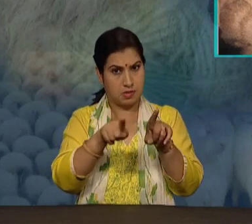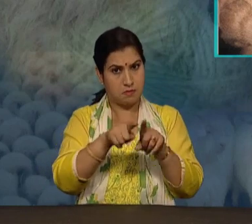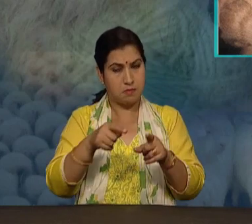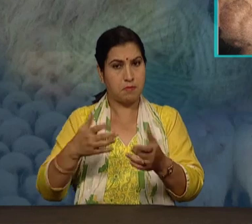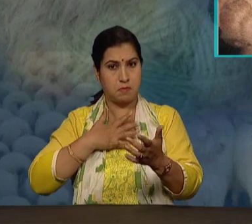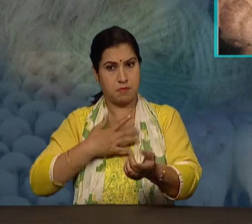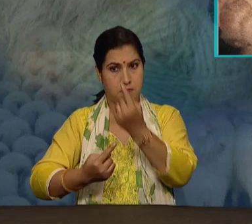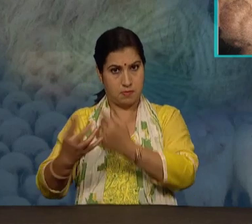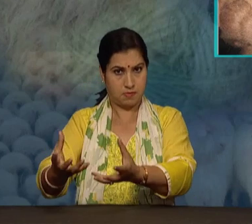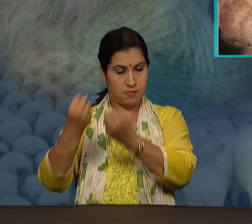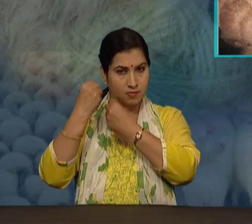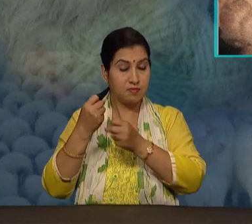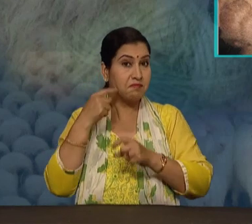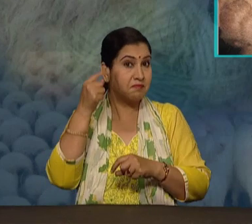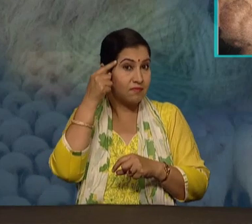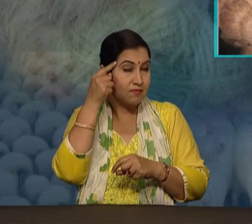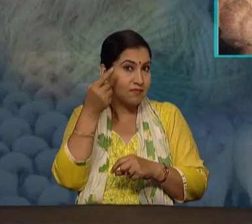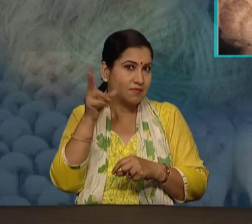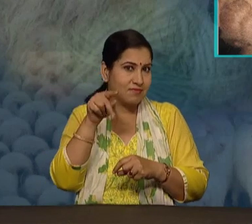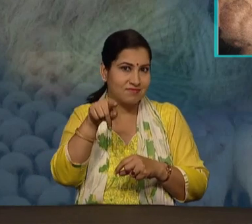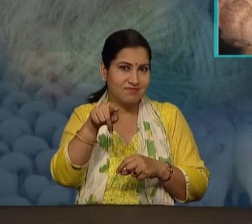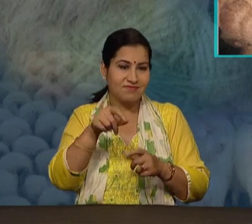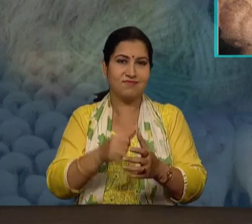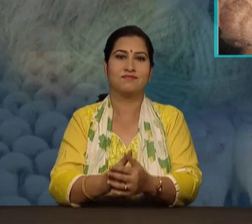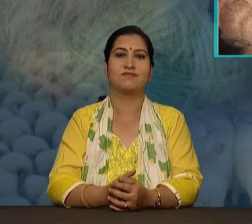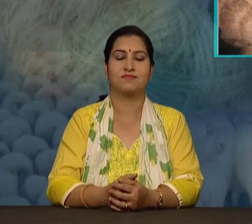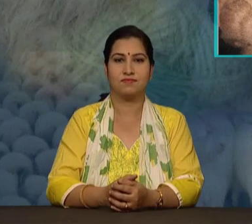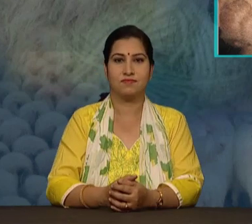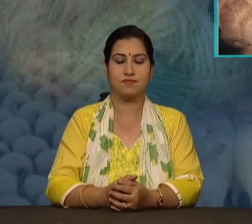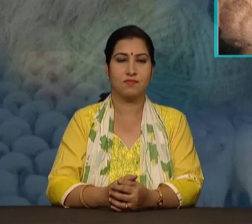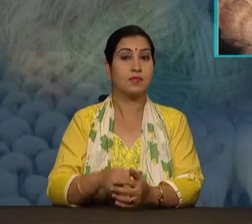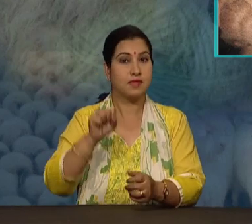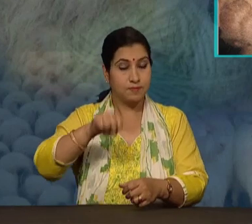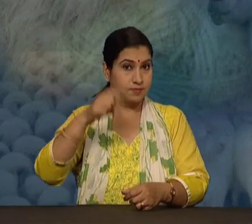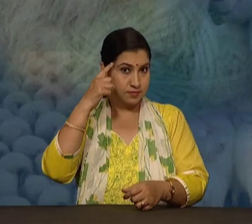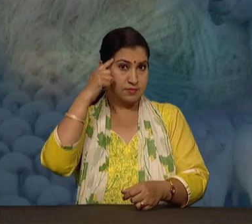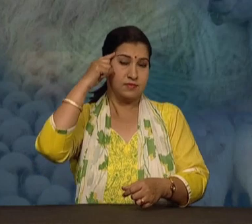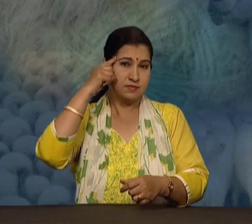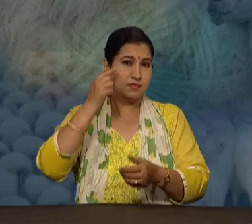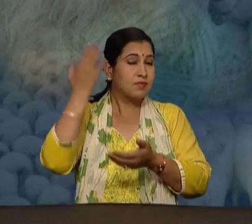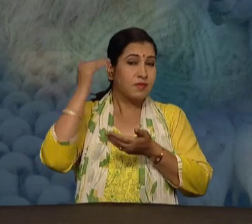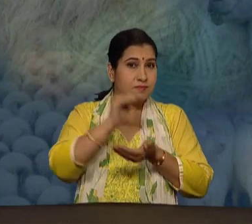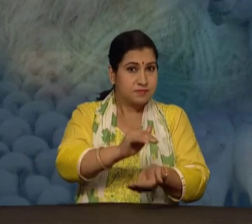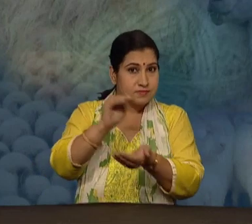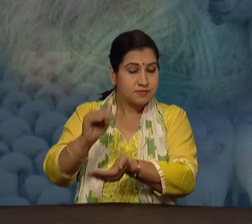अब फिर सोच में पड़ गए याद कीजिए बचपन की वो कविता